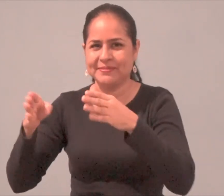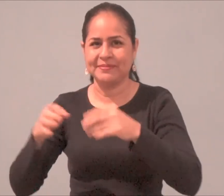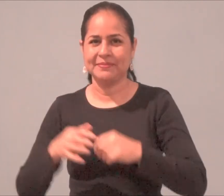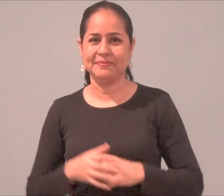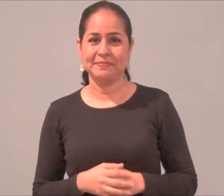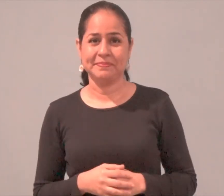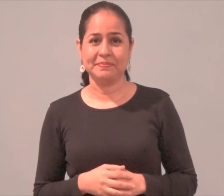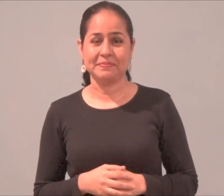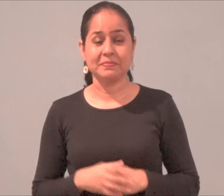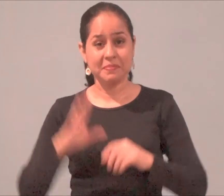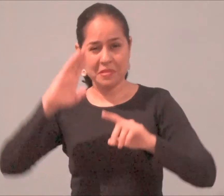Reto máximo